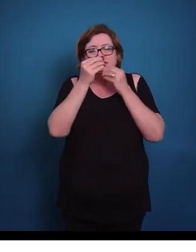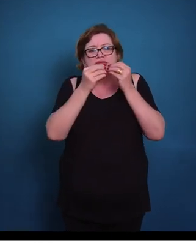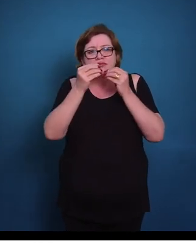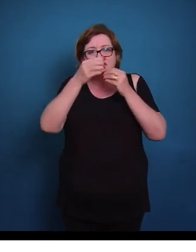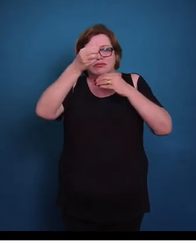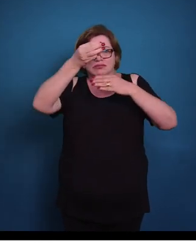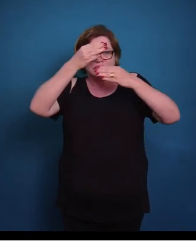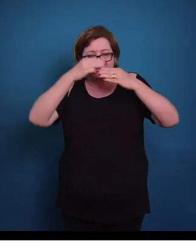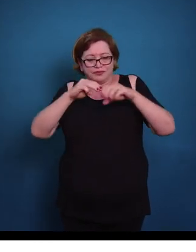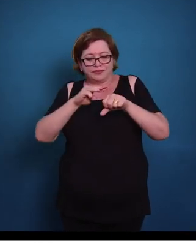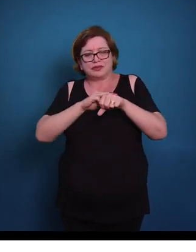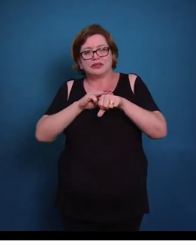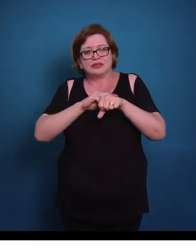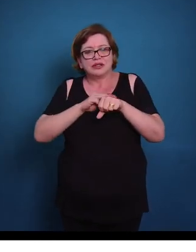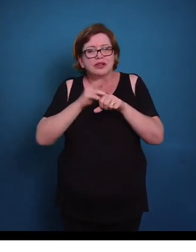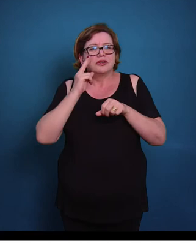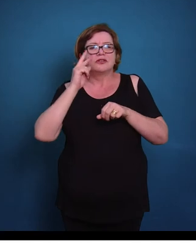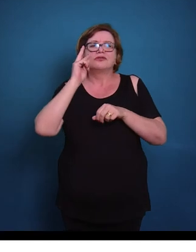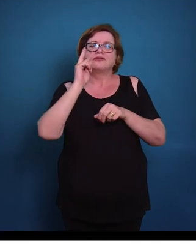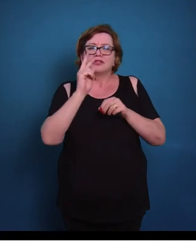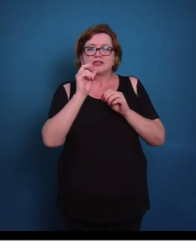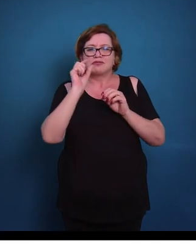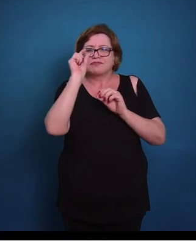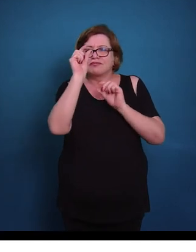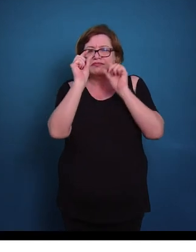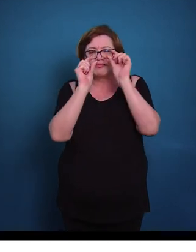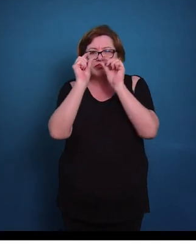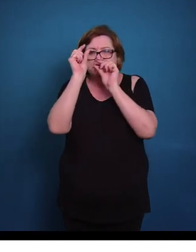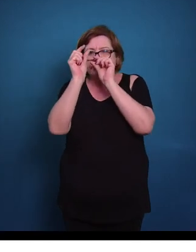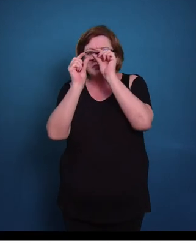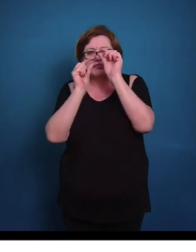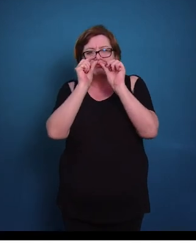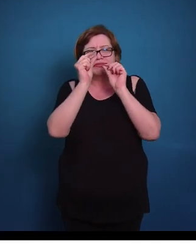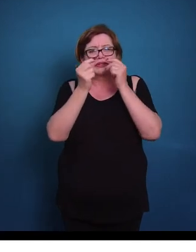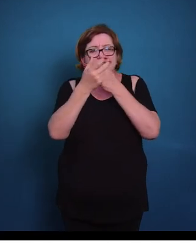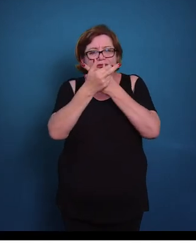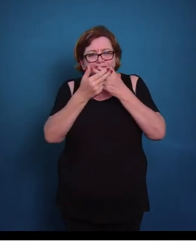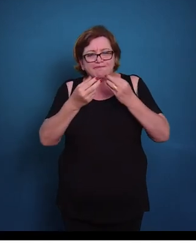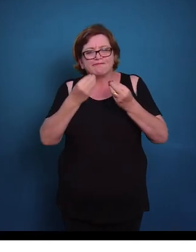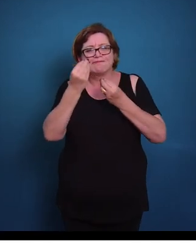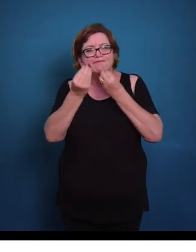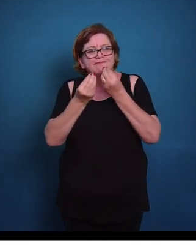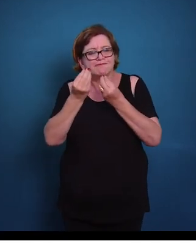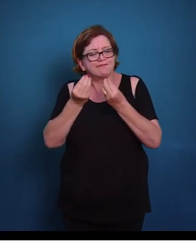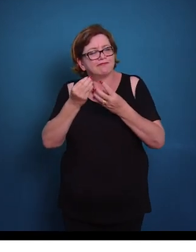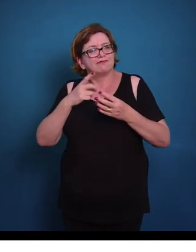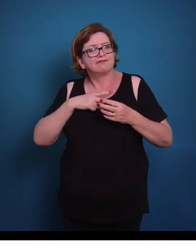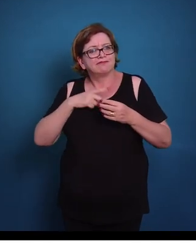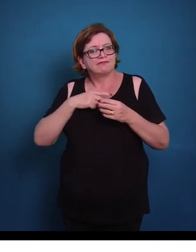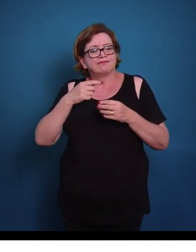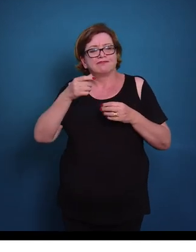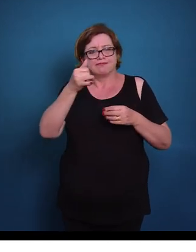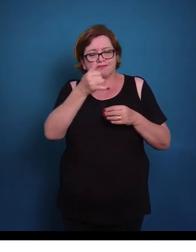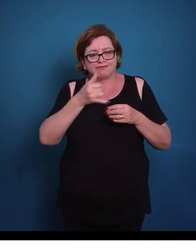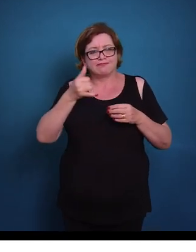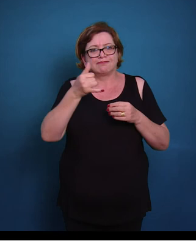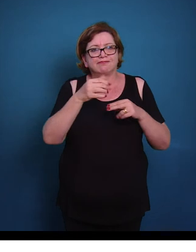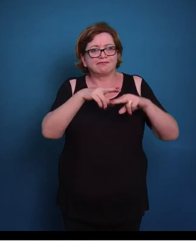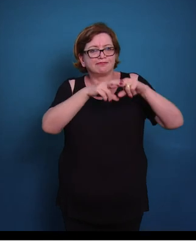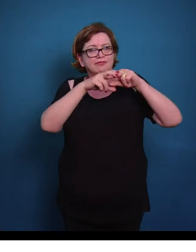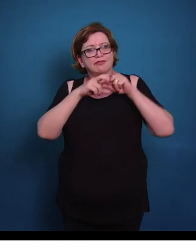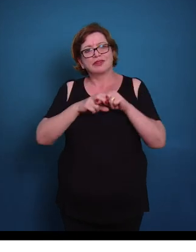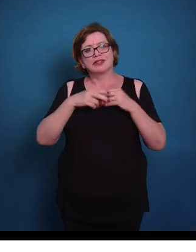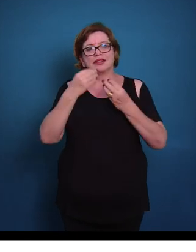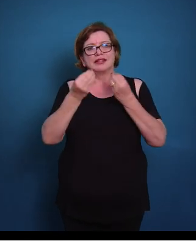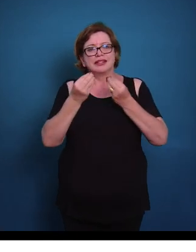No caso do tecido marrom, notem que nós temos cada célula que tem várias gotículas de gordura. E devido à